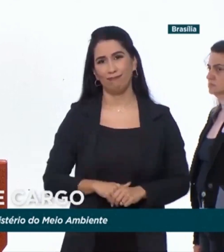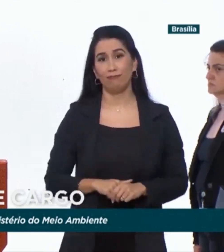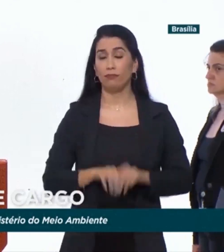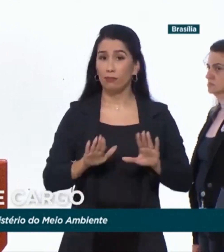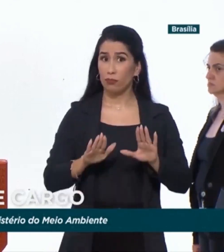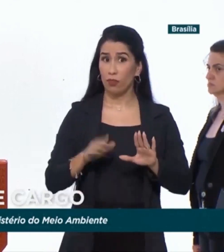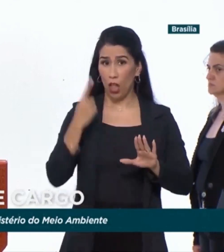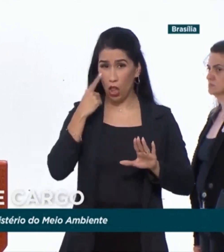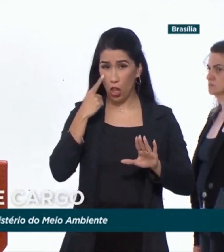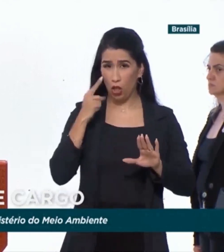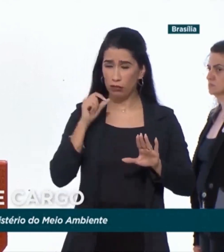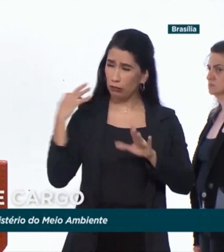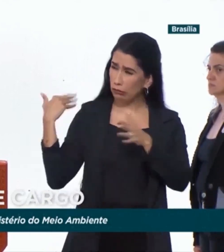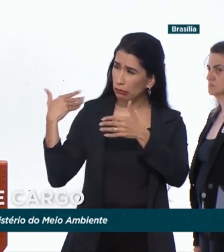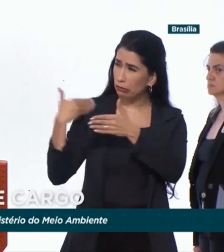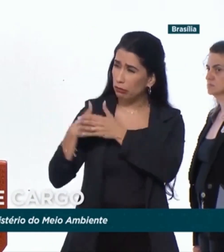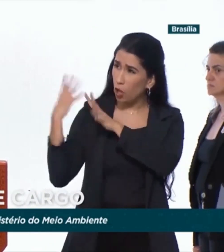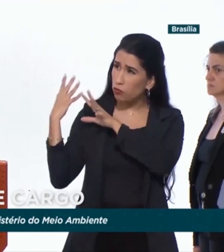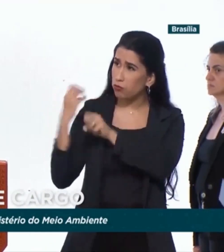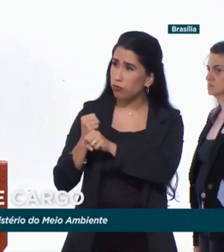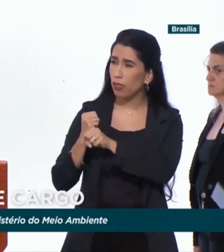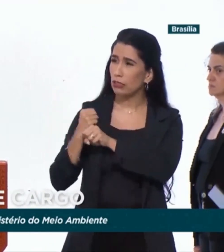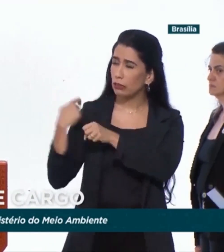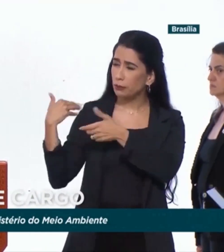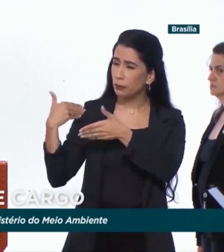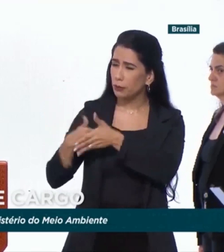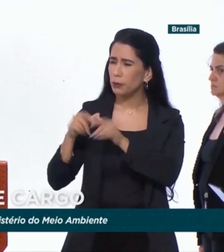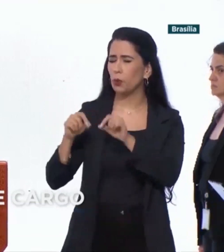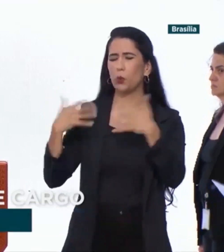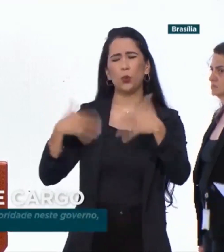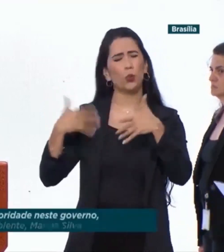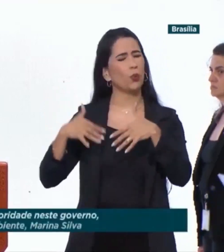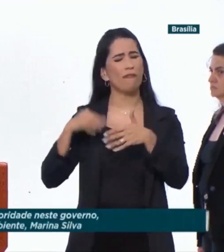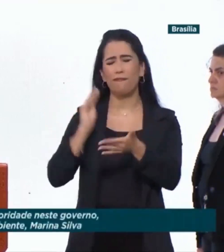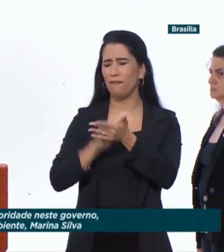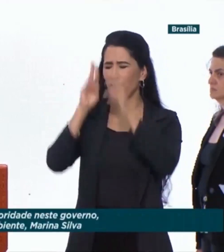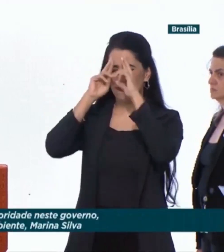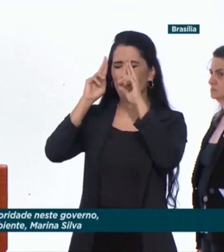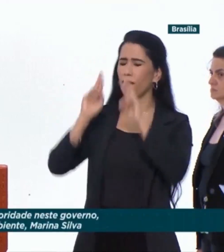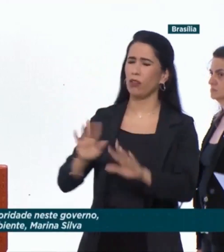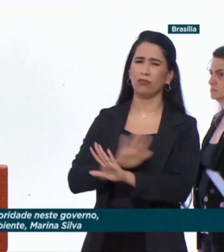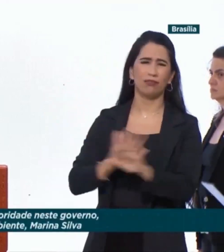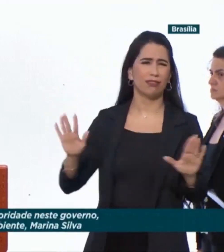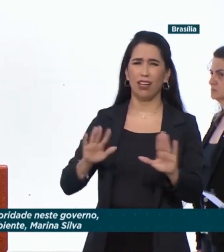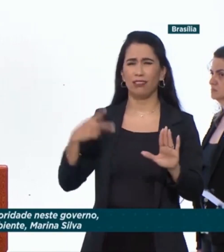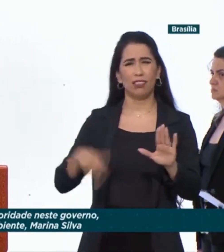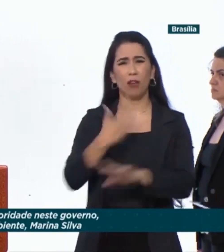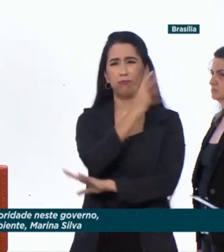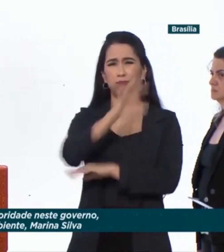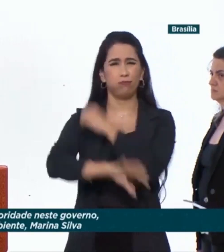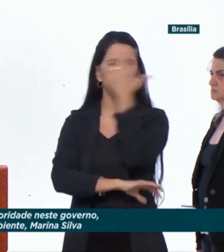vivemos nesses anos que se passaram foi um completo desrespeito pelo patrimônio socioambiental